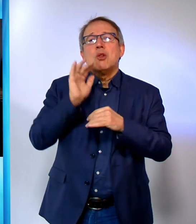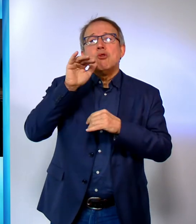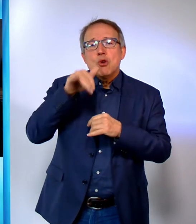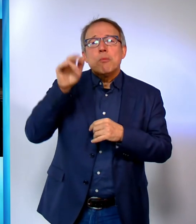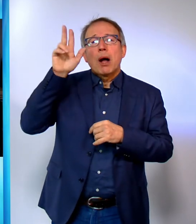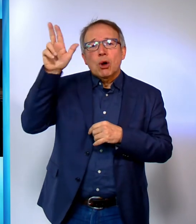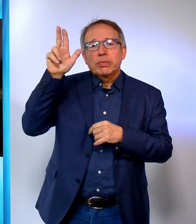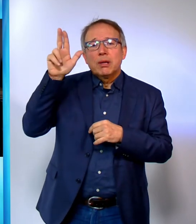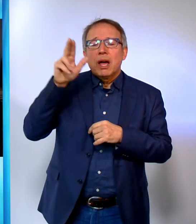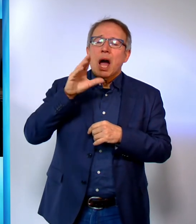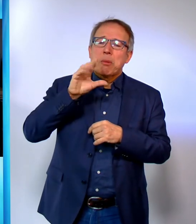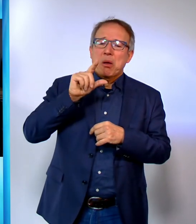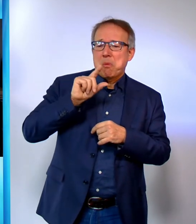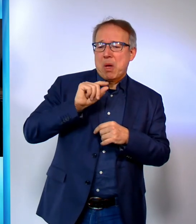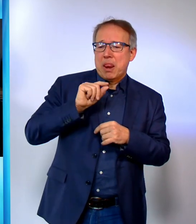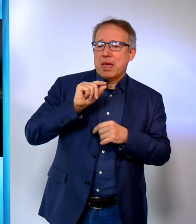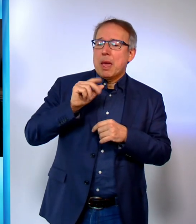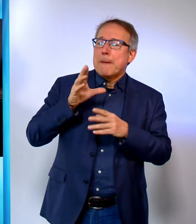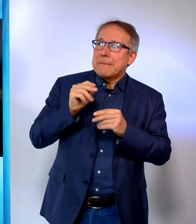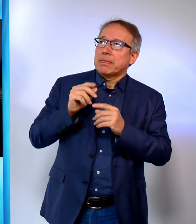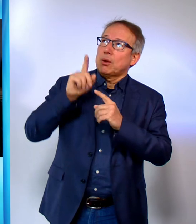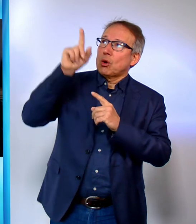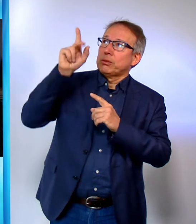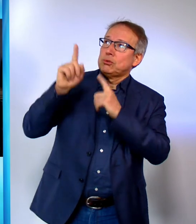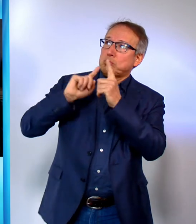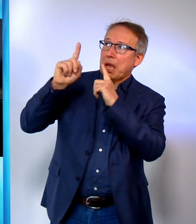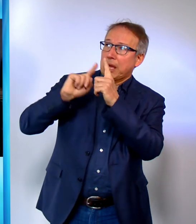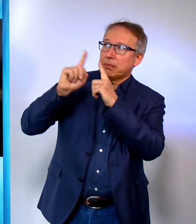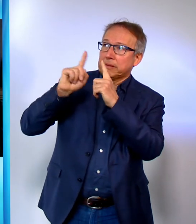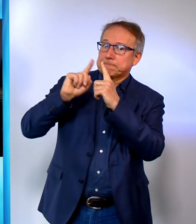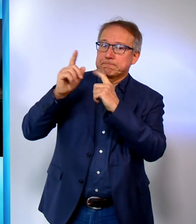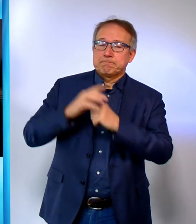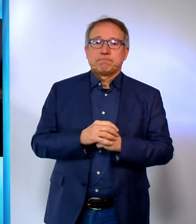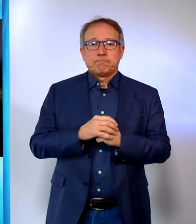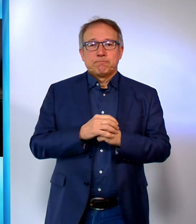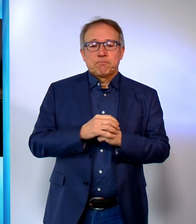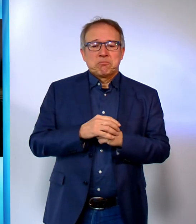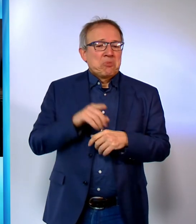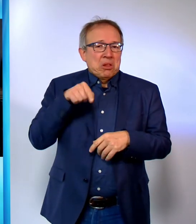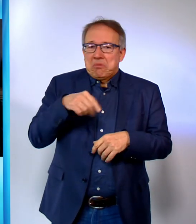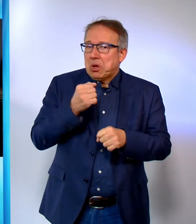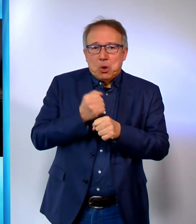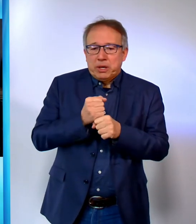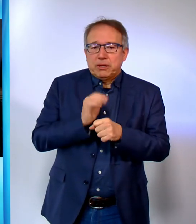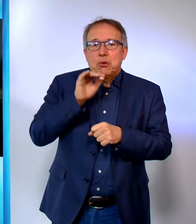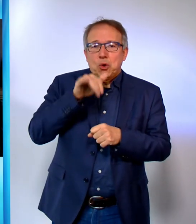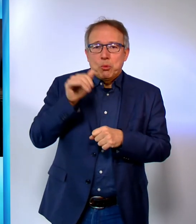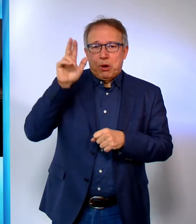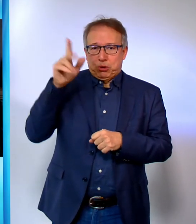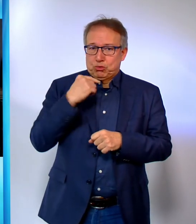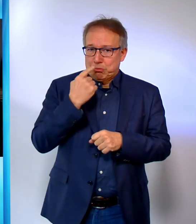aber nur wenig mit ihm und für ihn leben. Streng genommen können wir gar nicht über ihn reden.